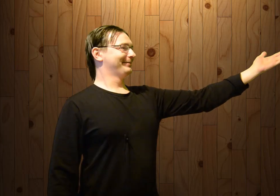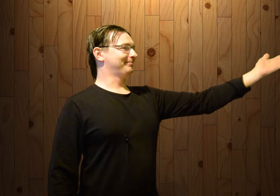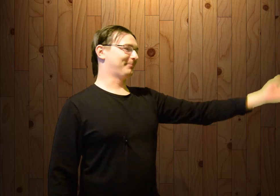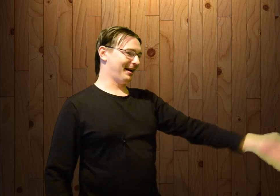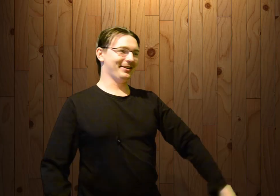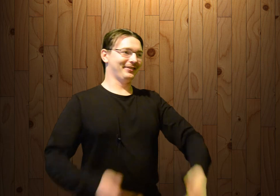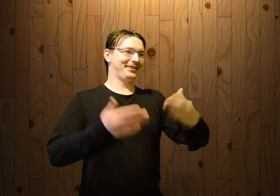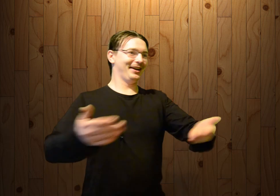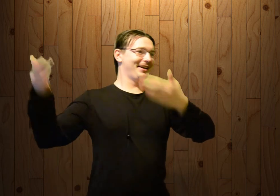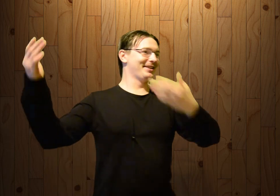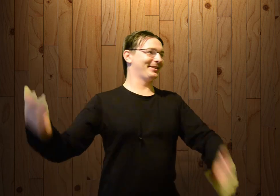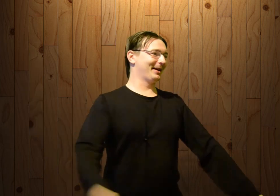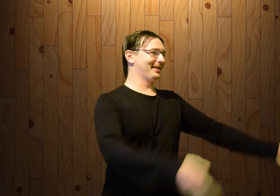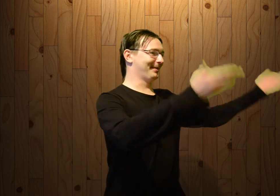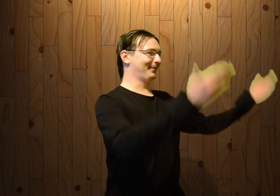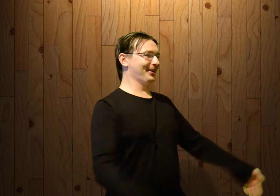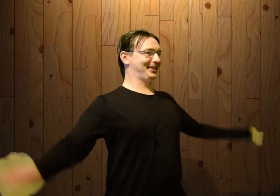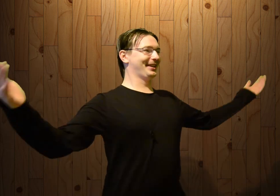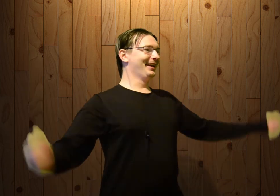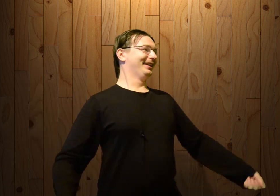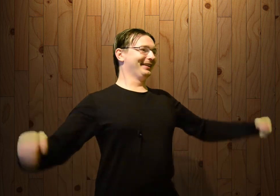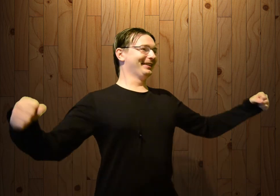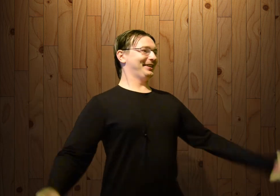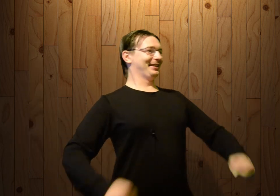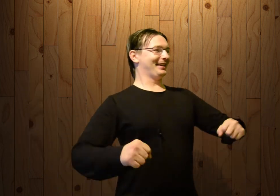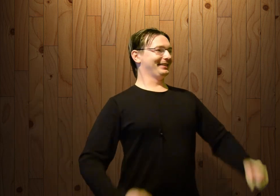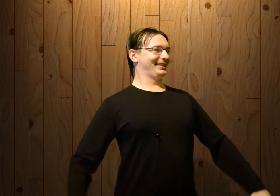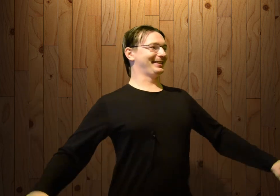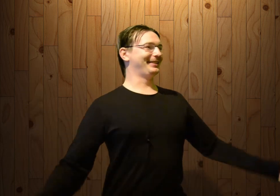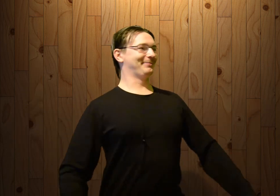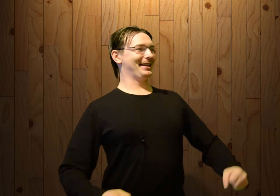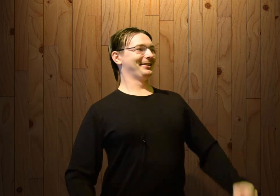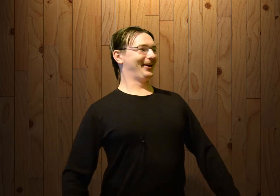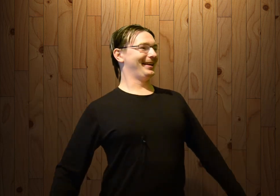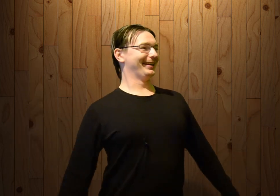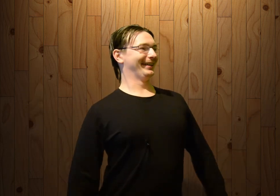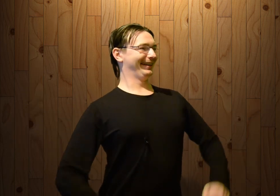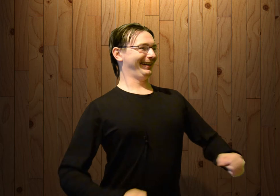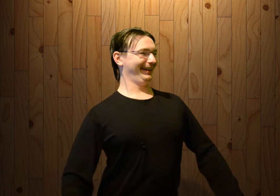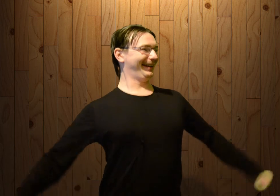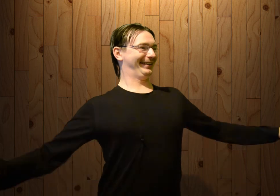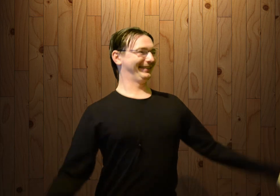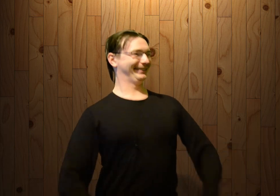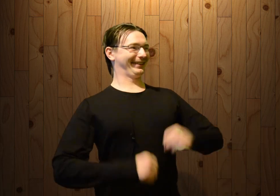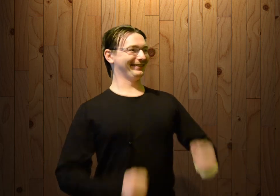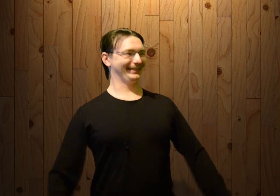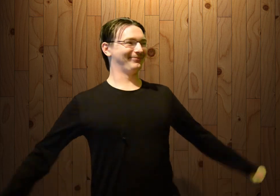Правильно, все олени собрались на площадь и начали радоваться празднику оленя. Ах, круто,